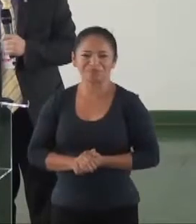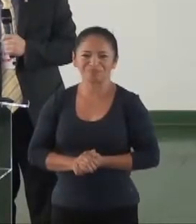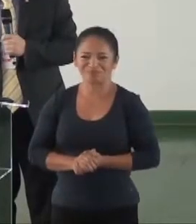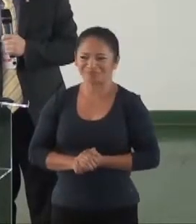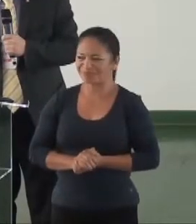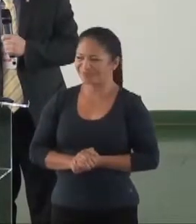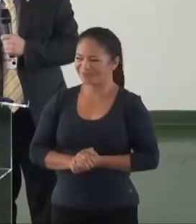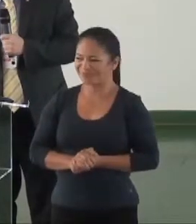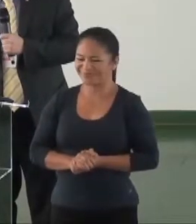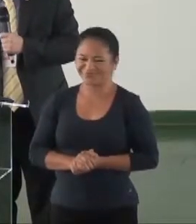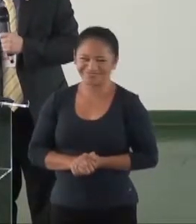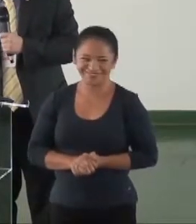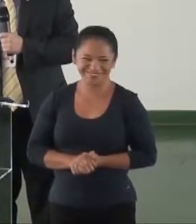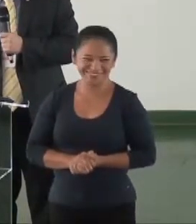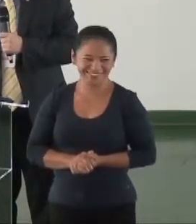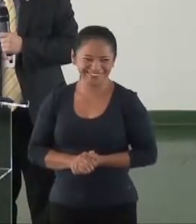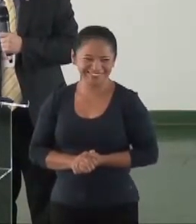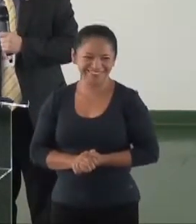três minutos, rapidinho.